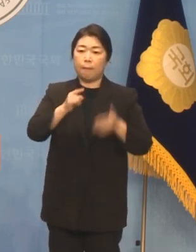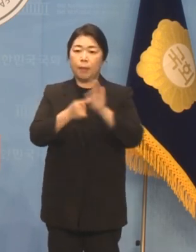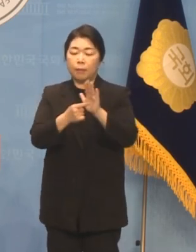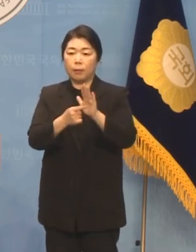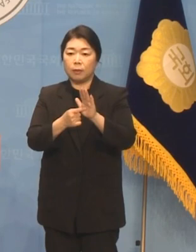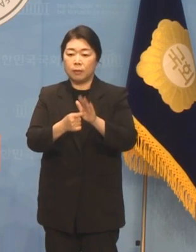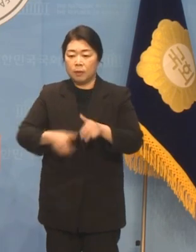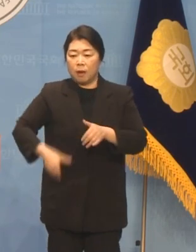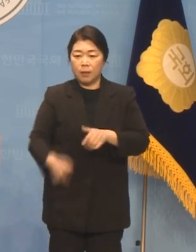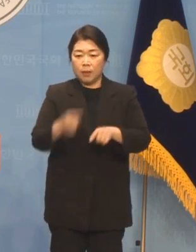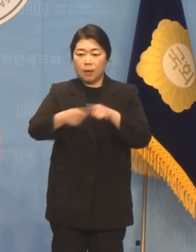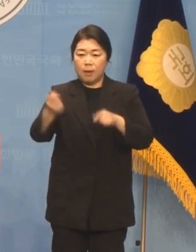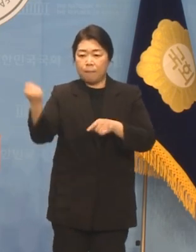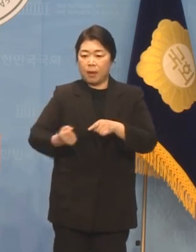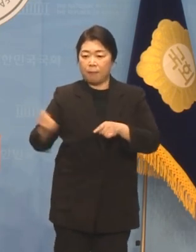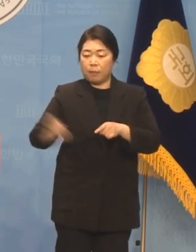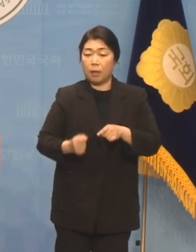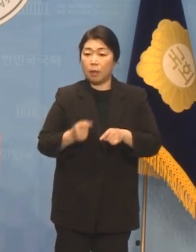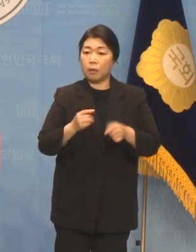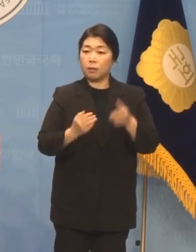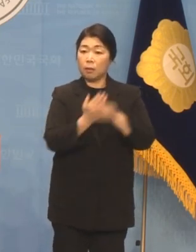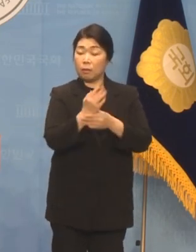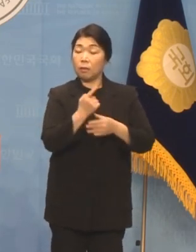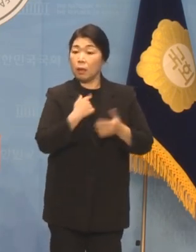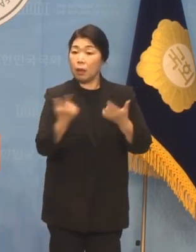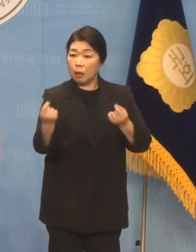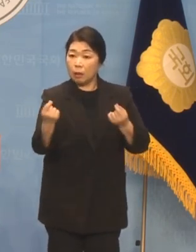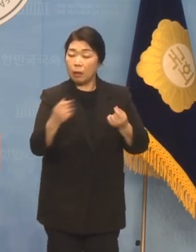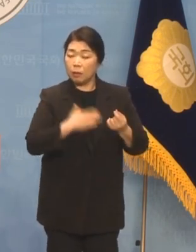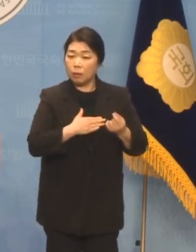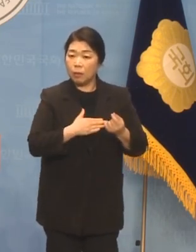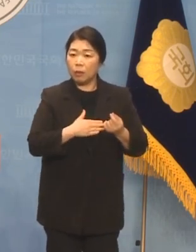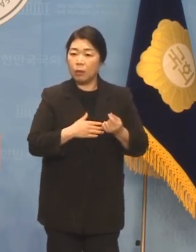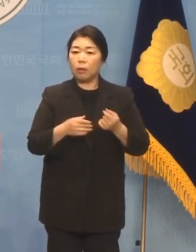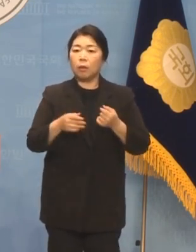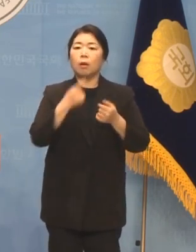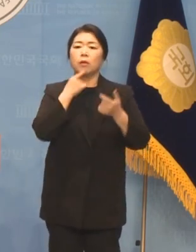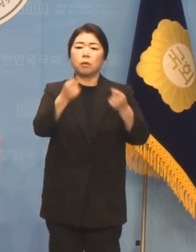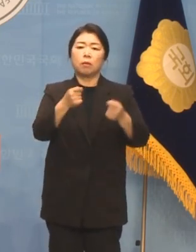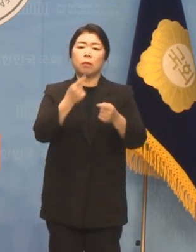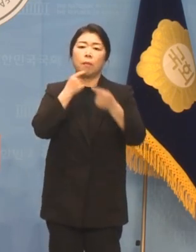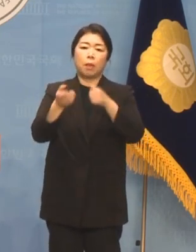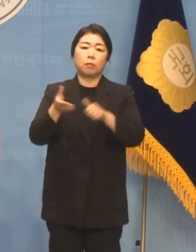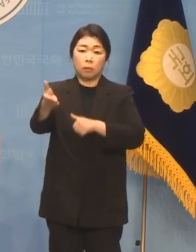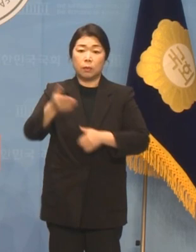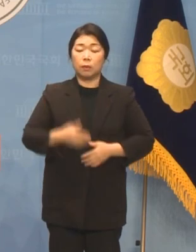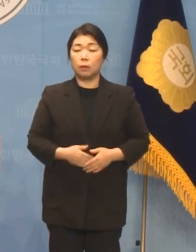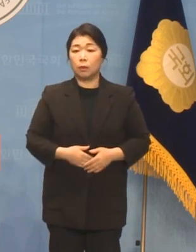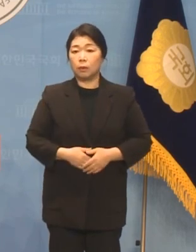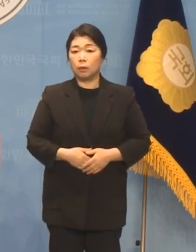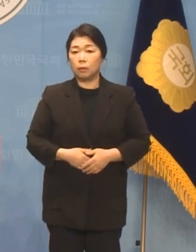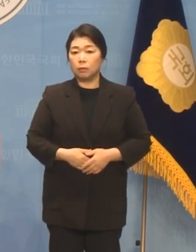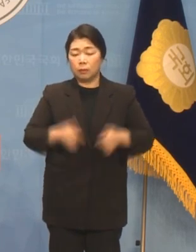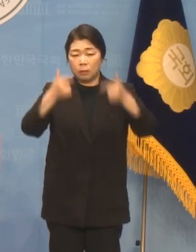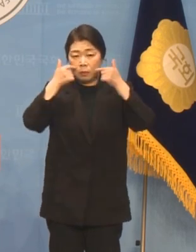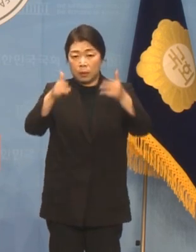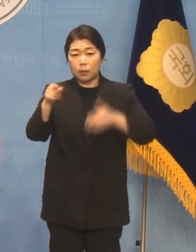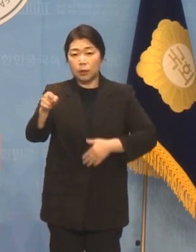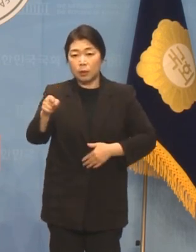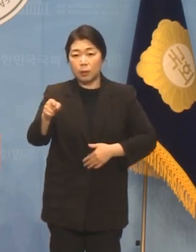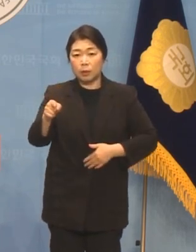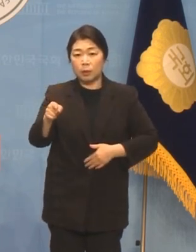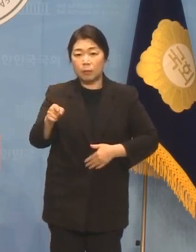칼 두 방이 찔렸다는 사건을 언급하며 협박을 일삼았습니다. 이건 명백히